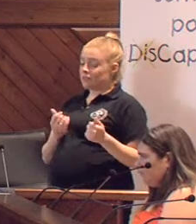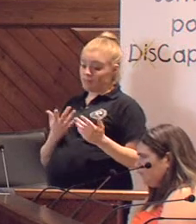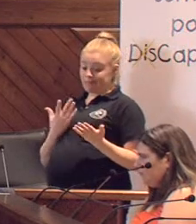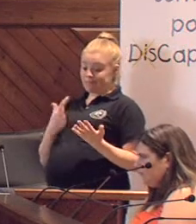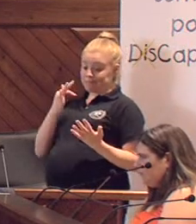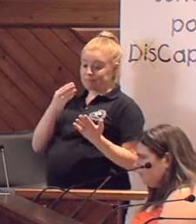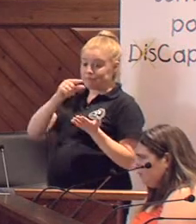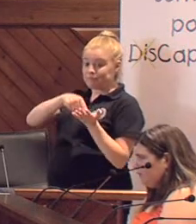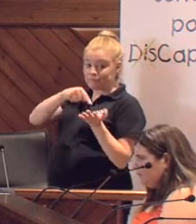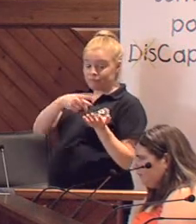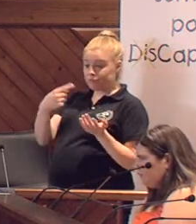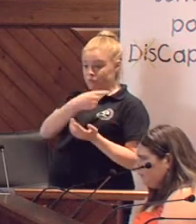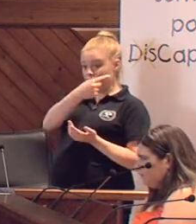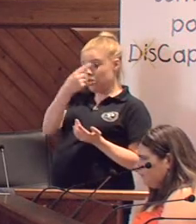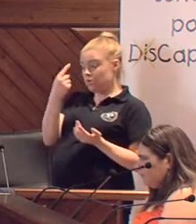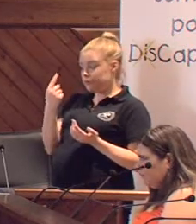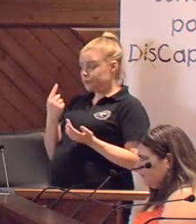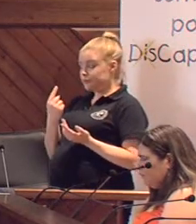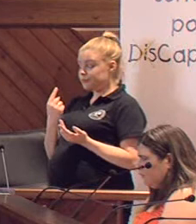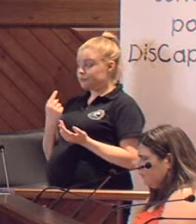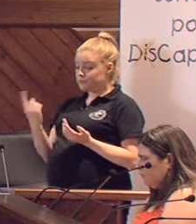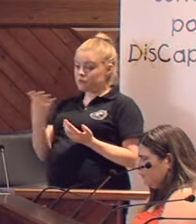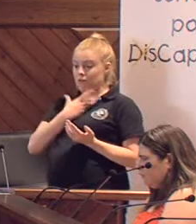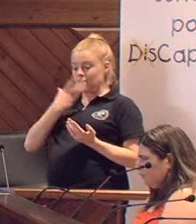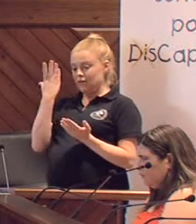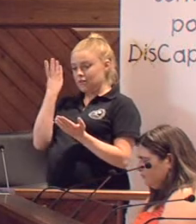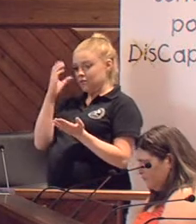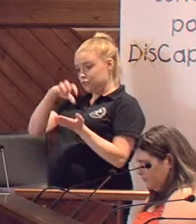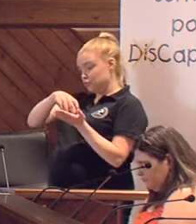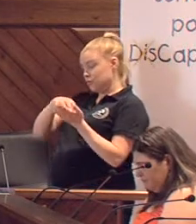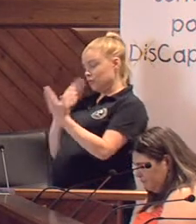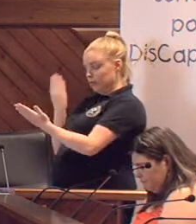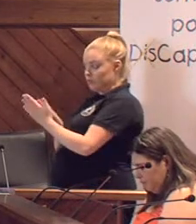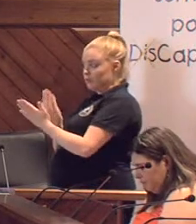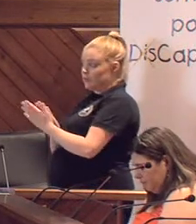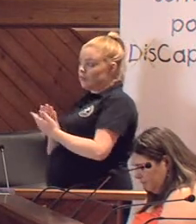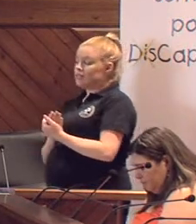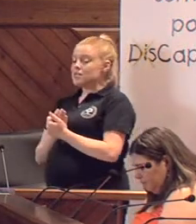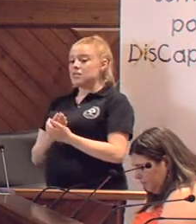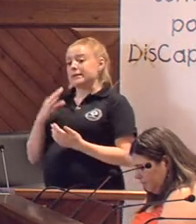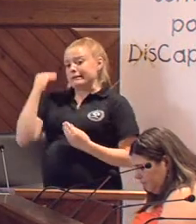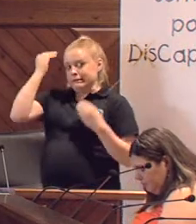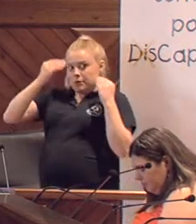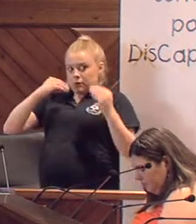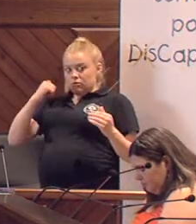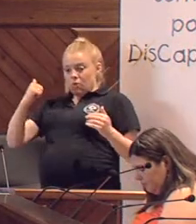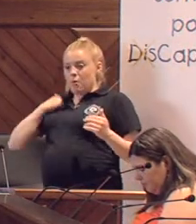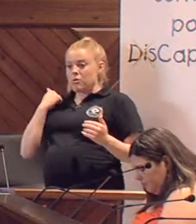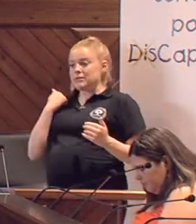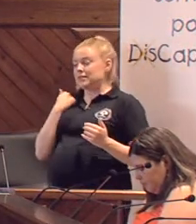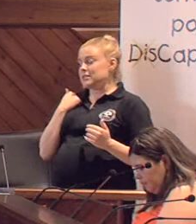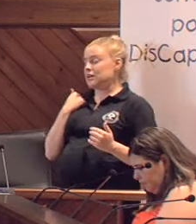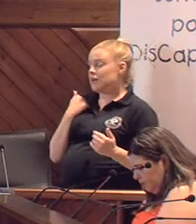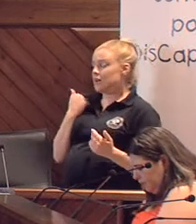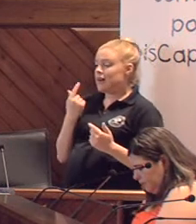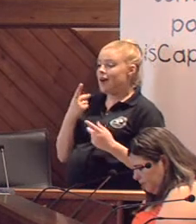reivindicaciones que había hecho al ayuntamiento y que son todas, que creo que se puede aprovechar mucho las sinergias